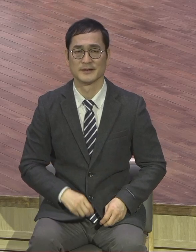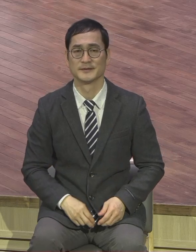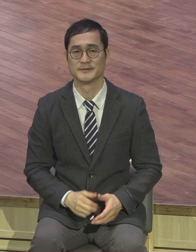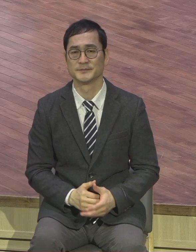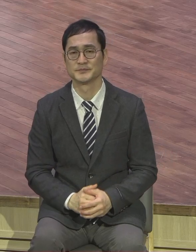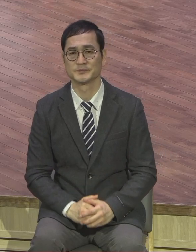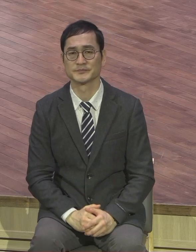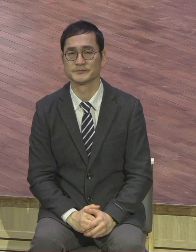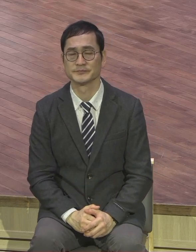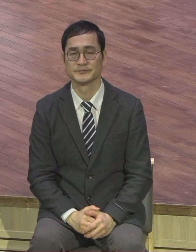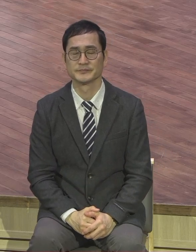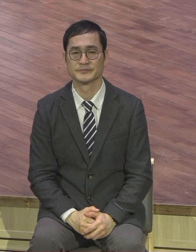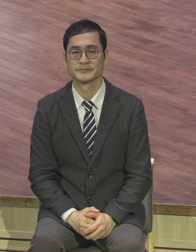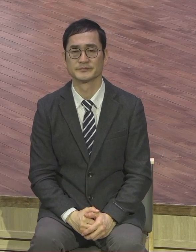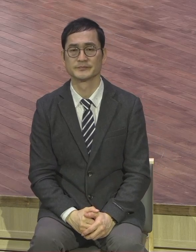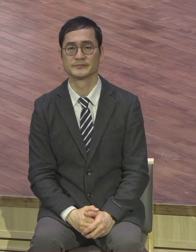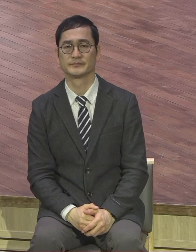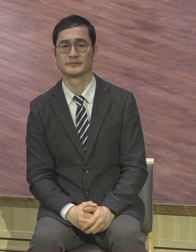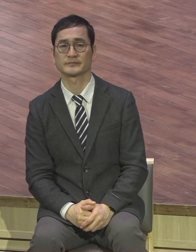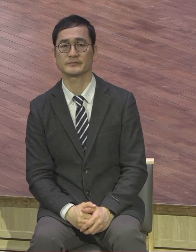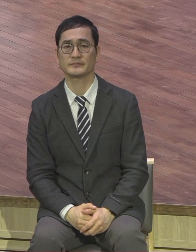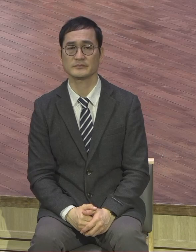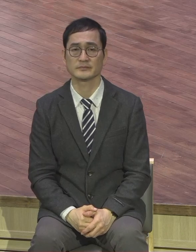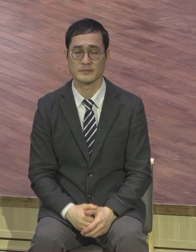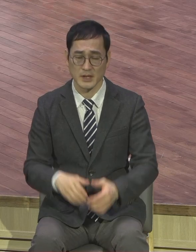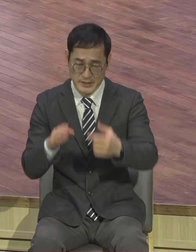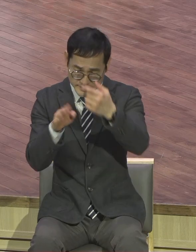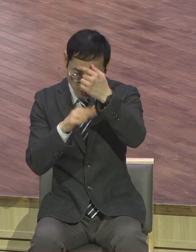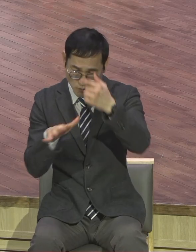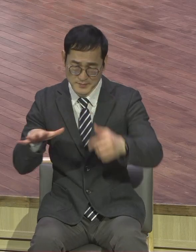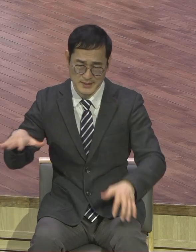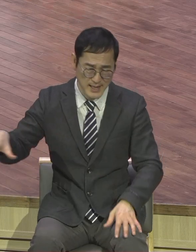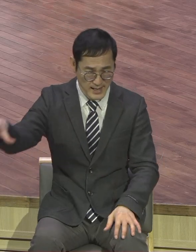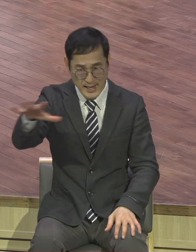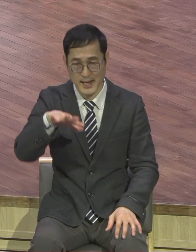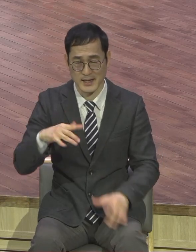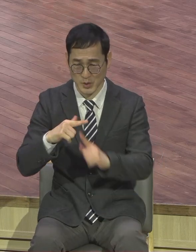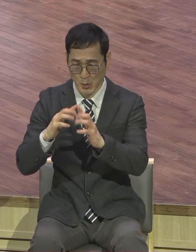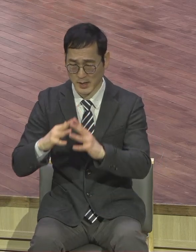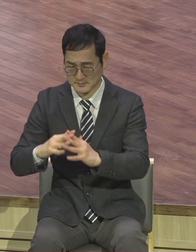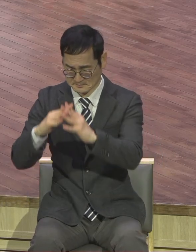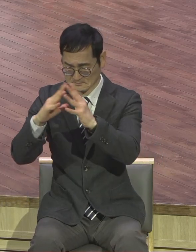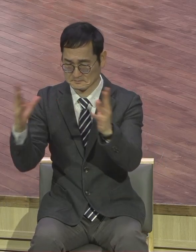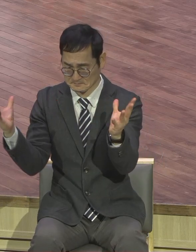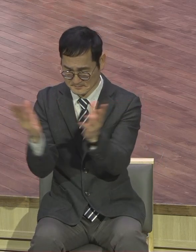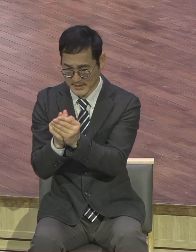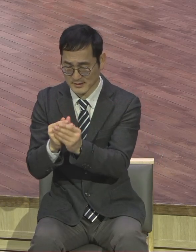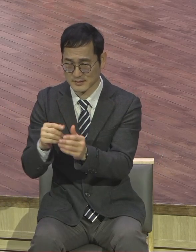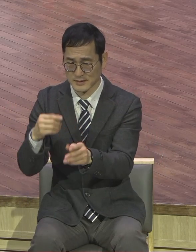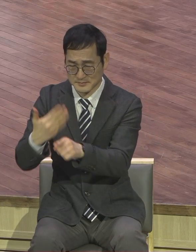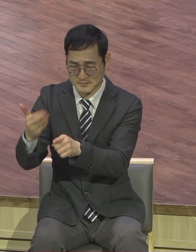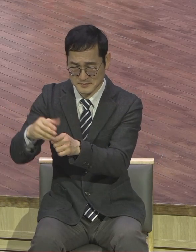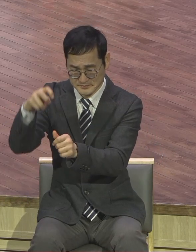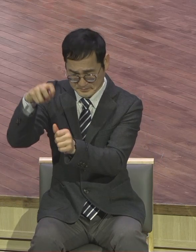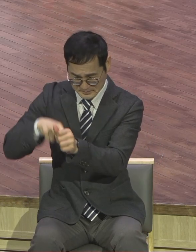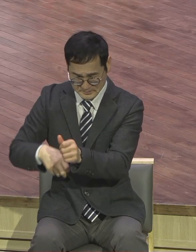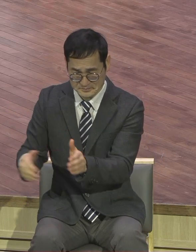모든 성도도 힘을 합쳐서 이 헌당이 끝나면 본격적으로 본격적으로 지금 오늘도 정무직 성교사람 막